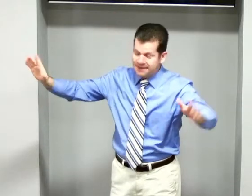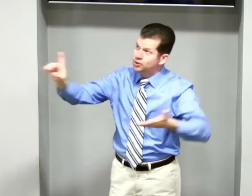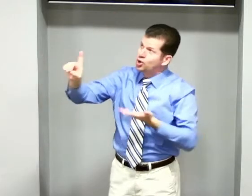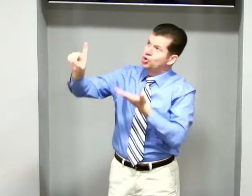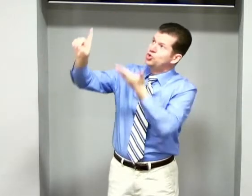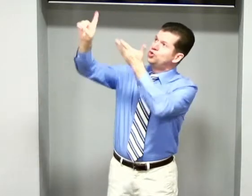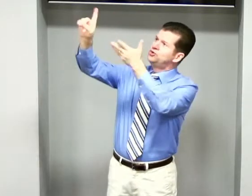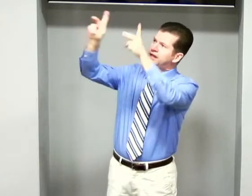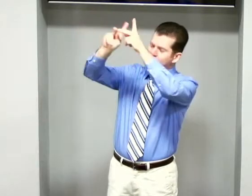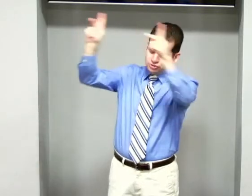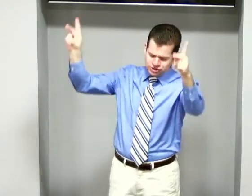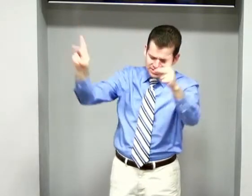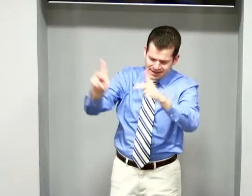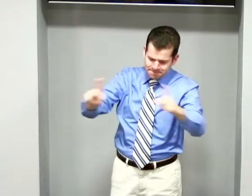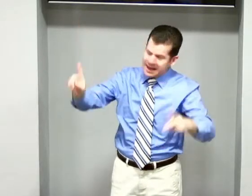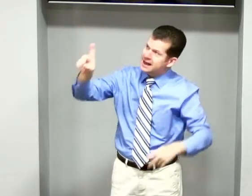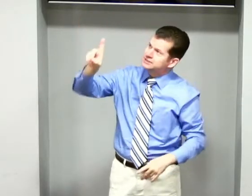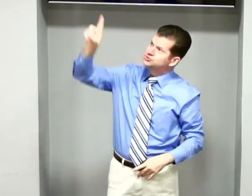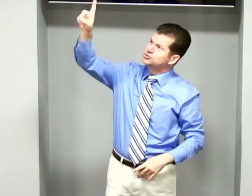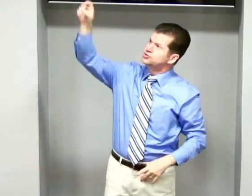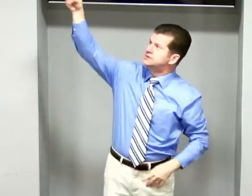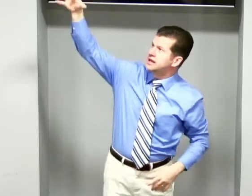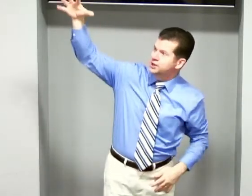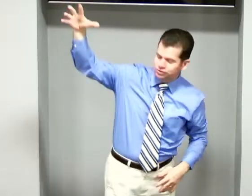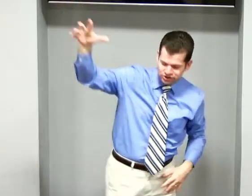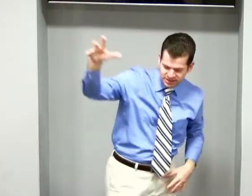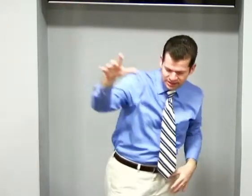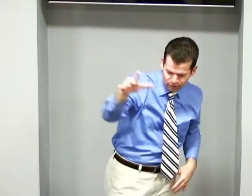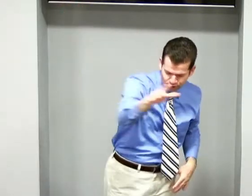O Deus de paz, o Deus de paz,